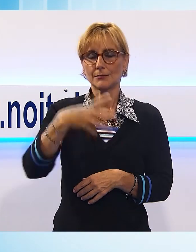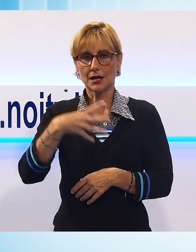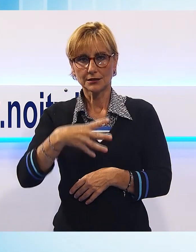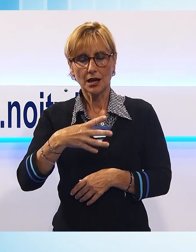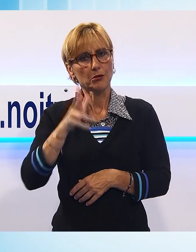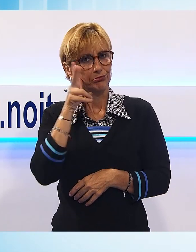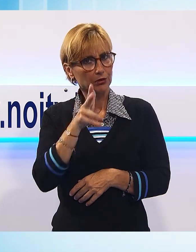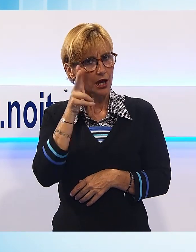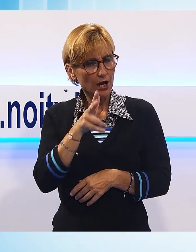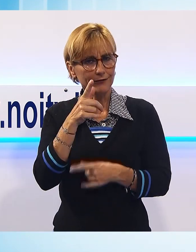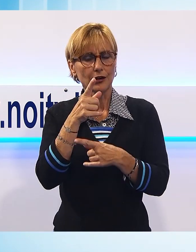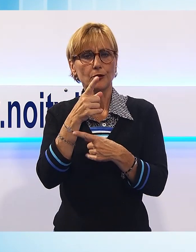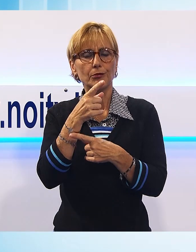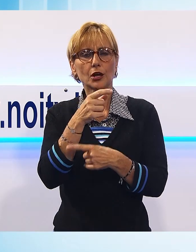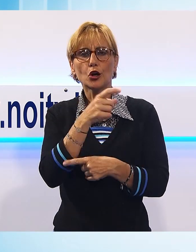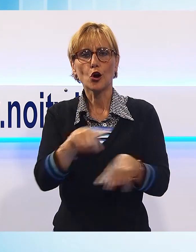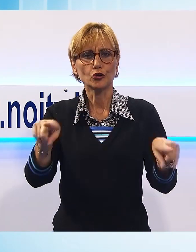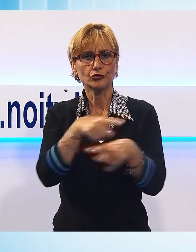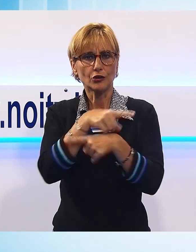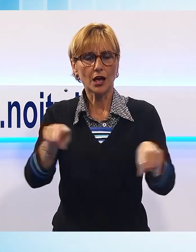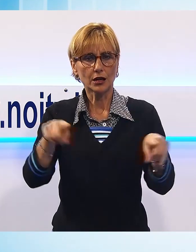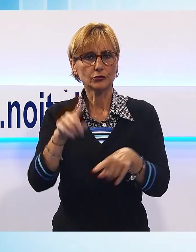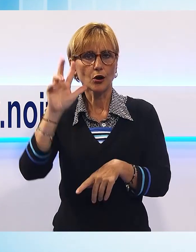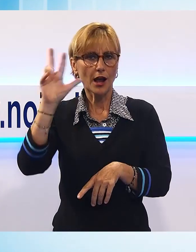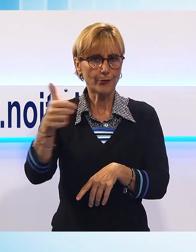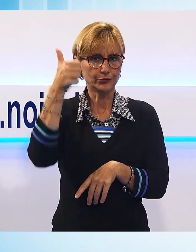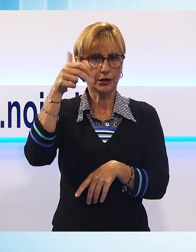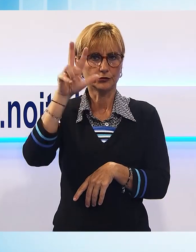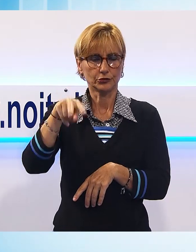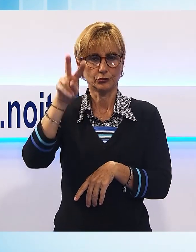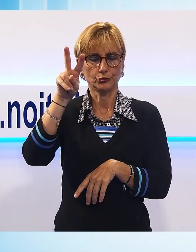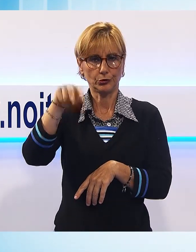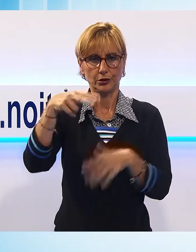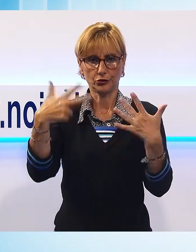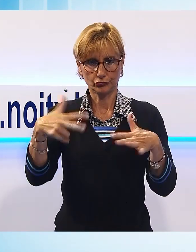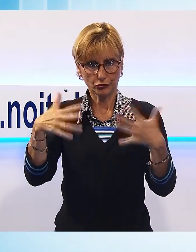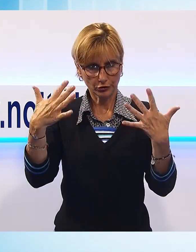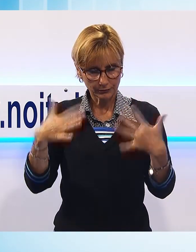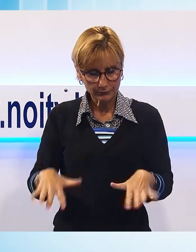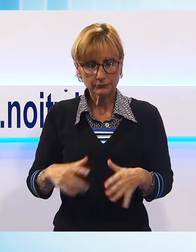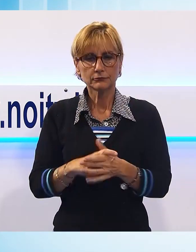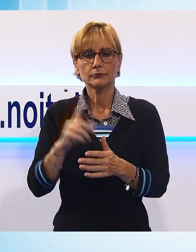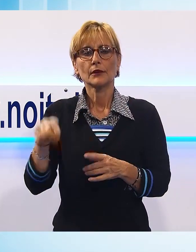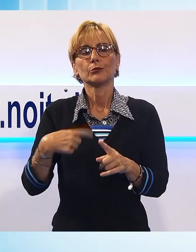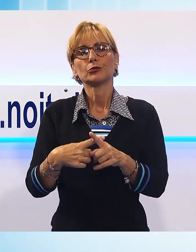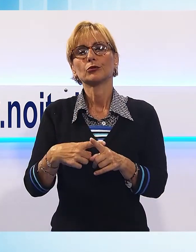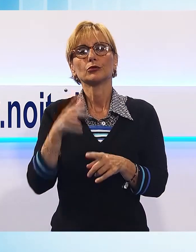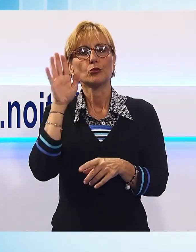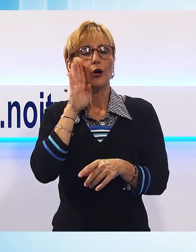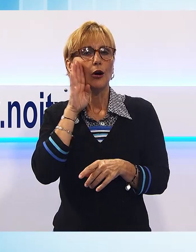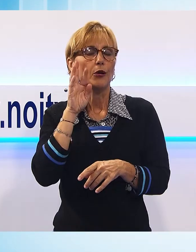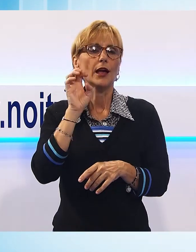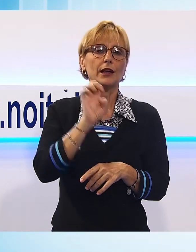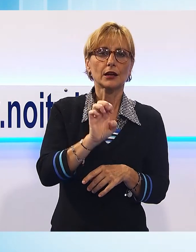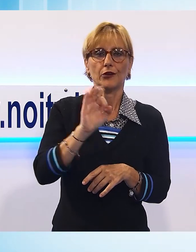interprete del concerto di Capodanno 2018. Mario Cavaradossi avrà la voce del tenore spagnolo Enrique Ferrer. Scarpia